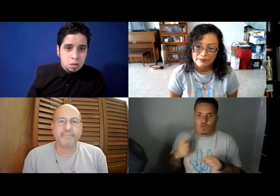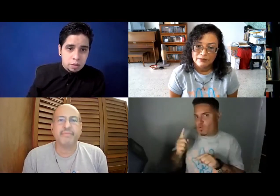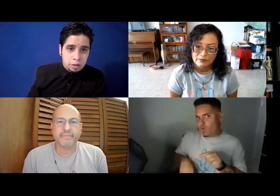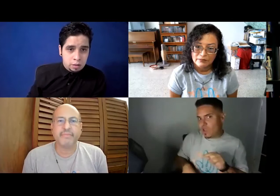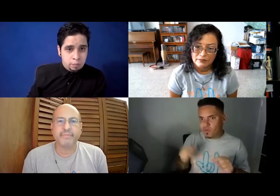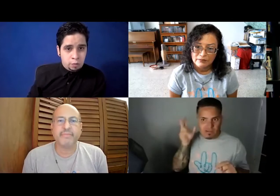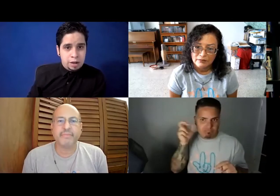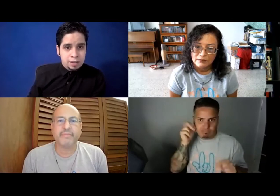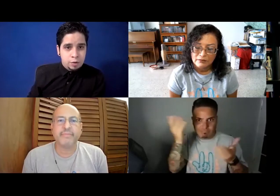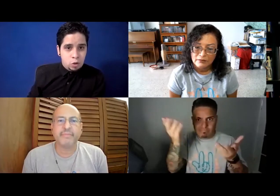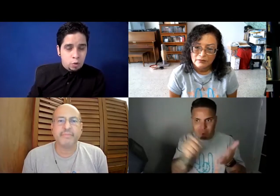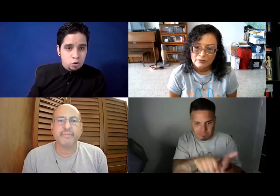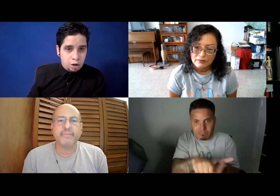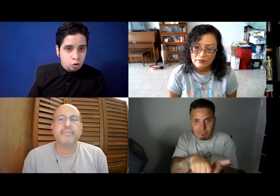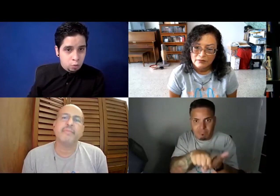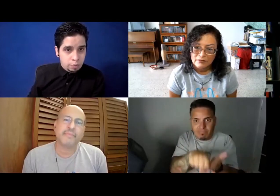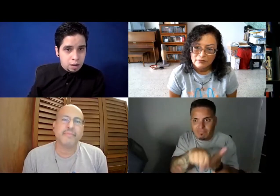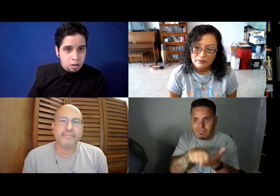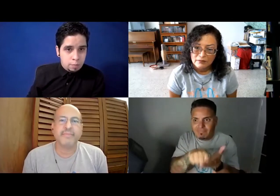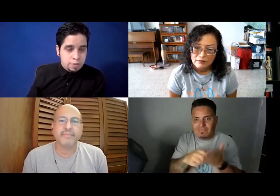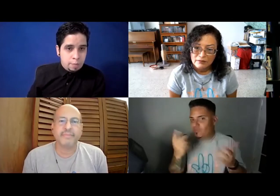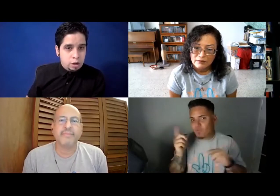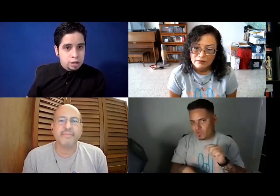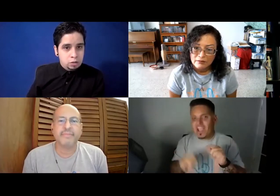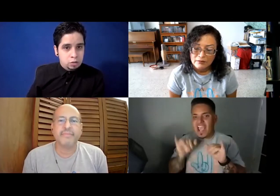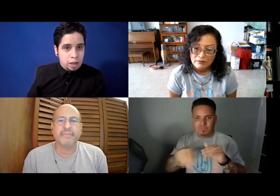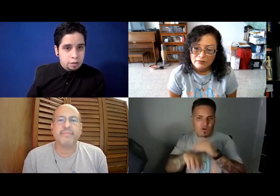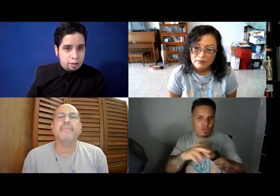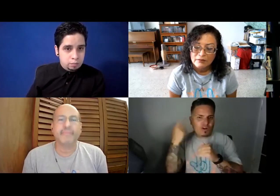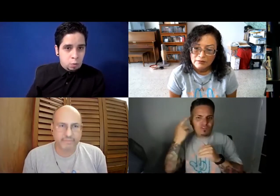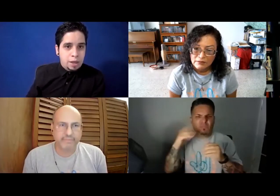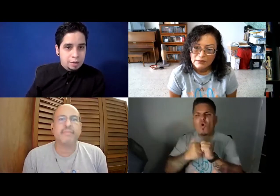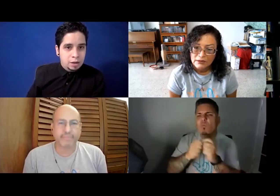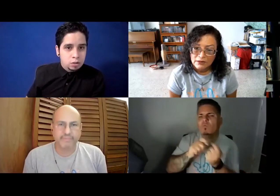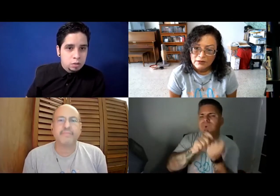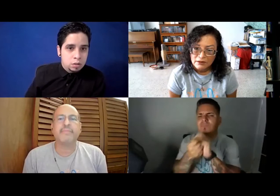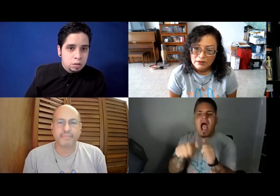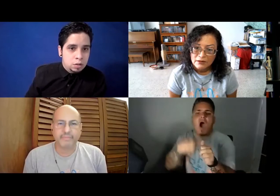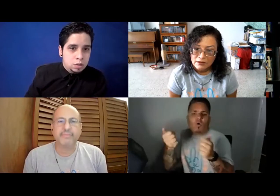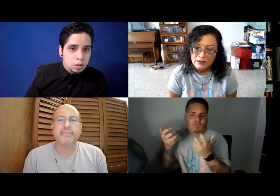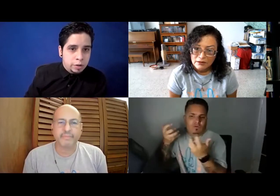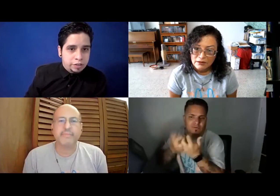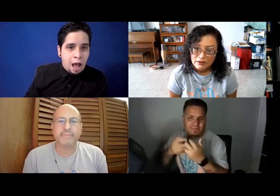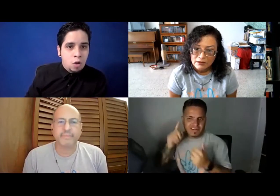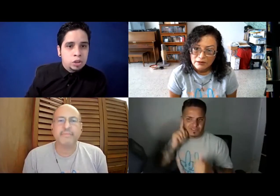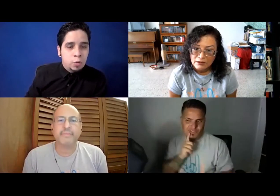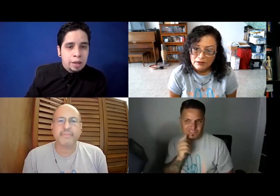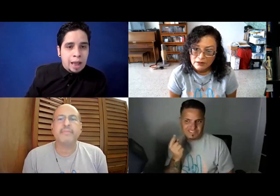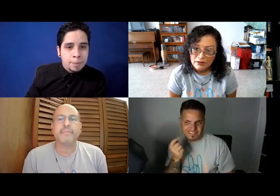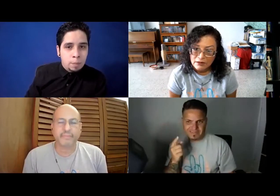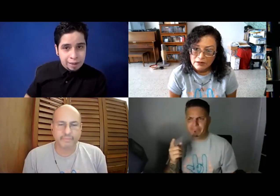Y, y pon el examen, yo no puedo escuchar el audio de voz, ¿verdad? Pues dámelo escrito, no puedo escribirlo. Pues entonces, haz algún tipo de cambio para